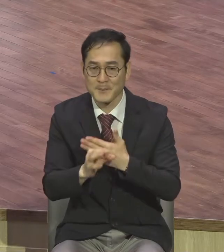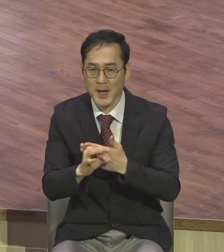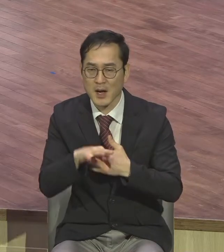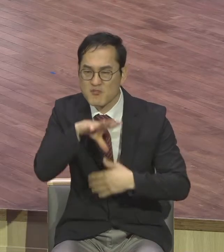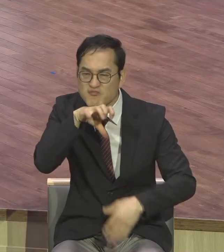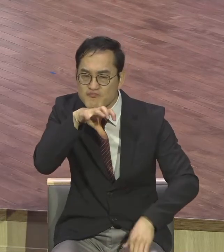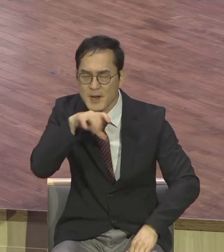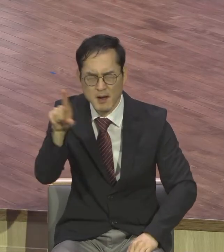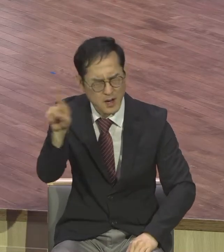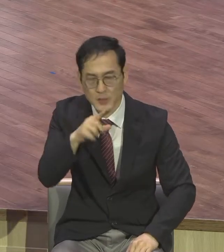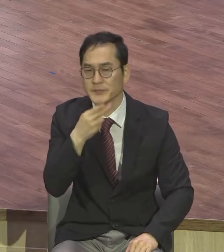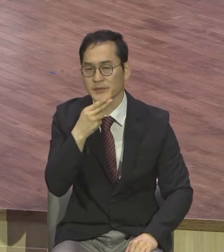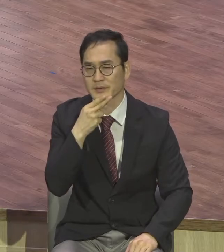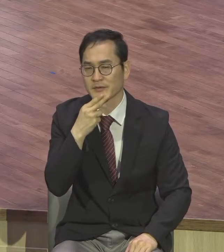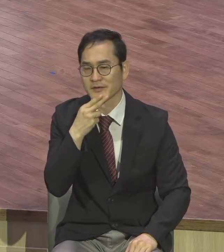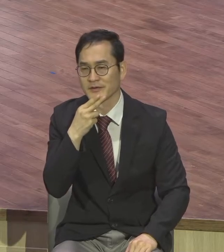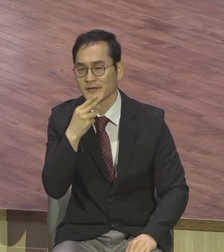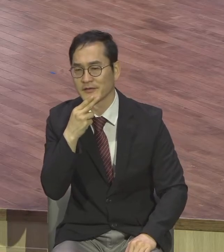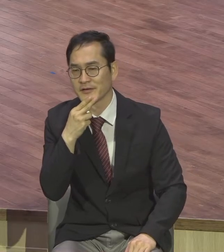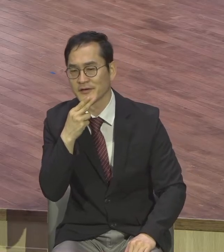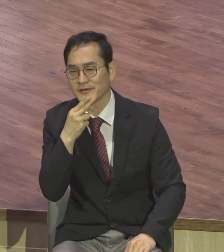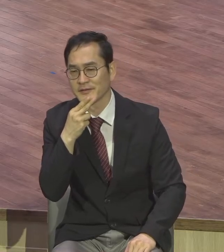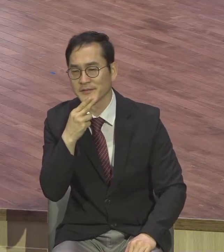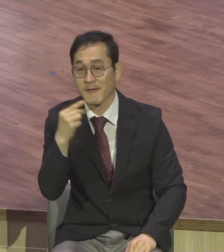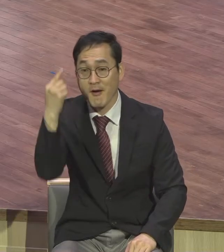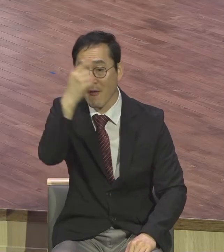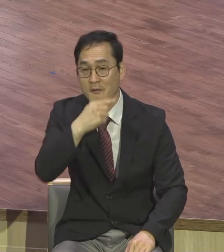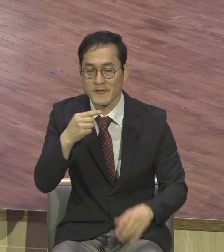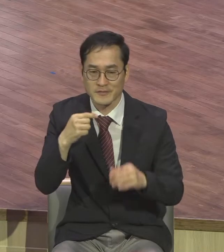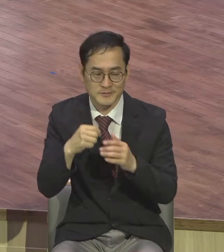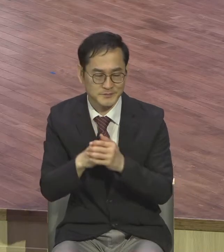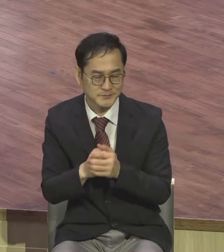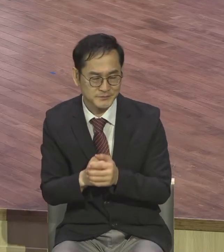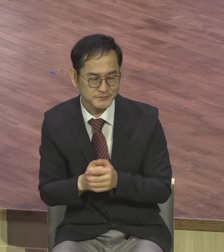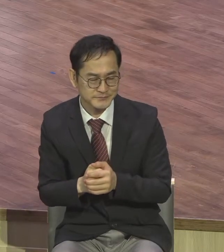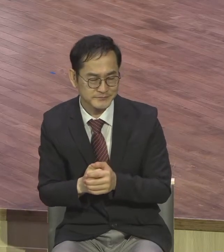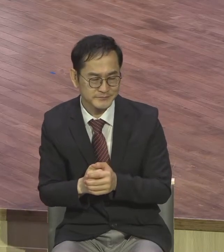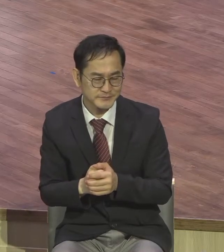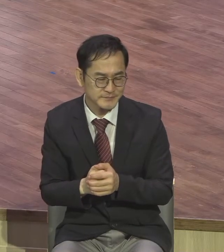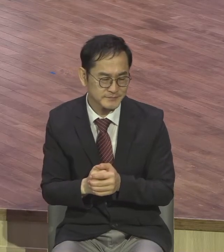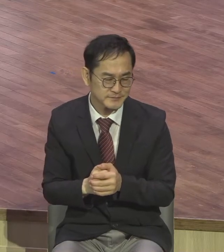원망 그런 거 없어요. 원숭 맺고 무슨 당깃고 그런 거 없습니다.